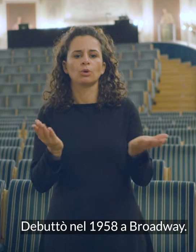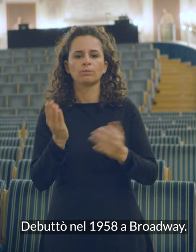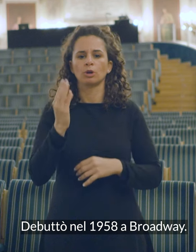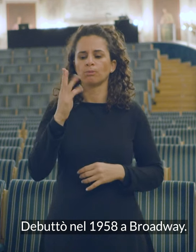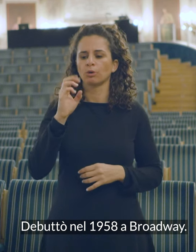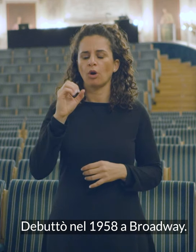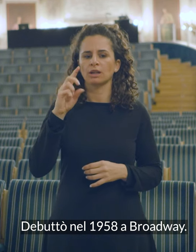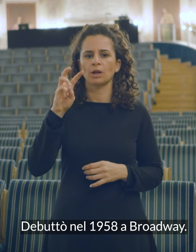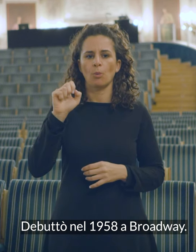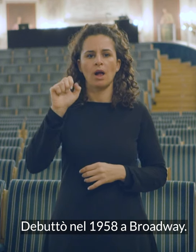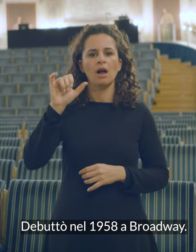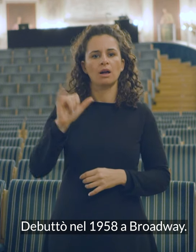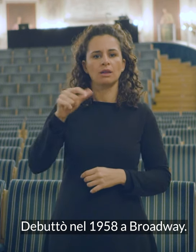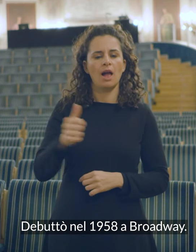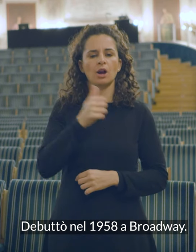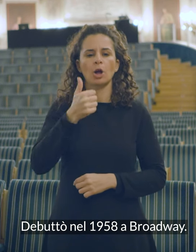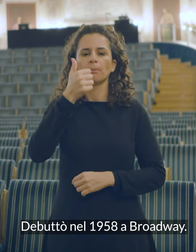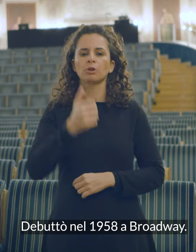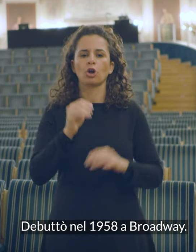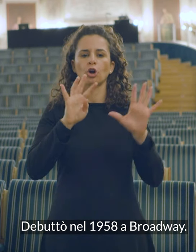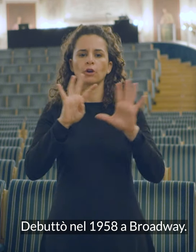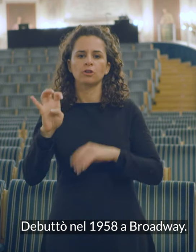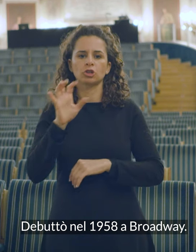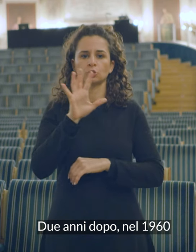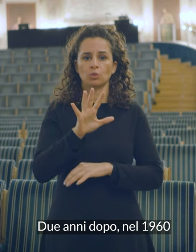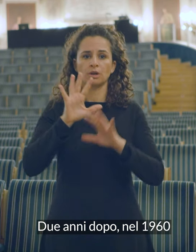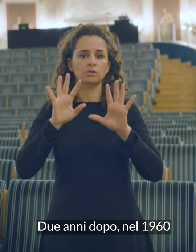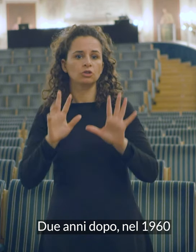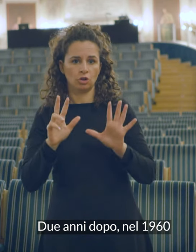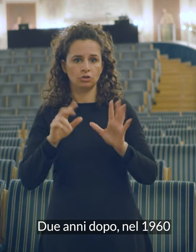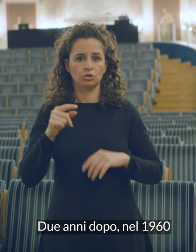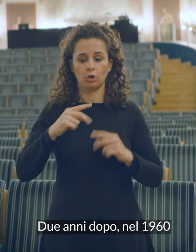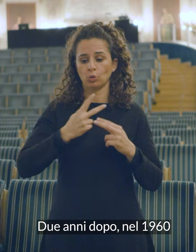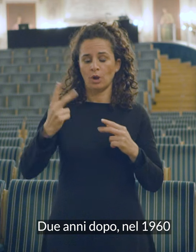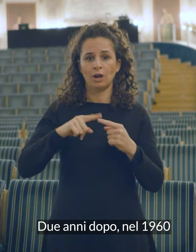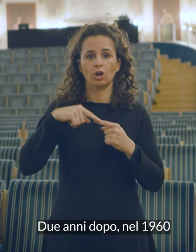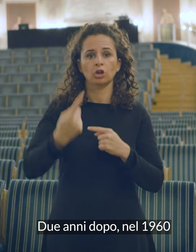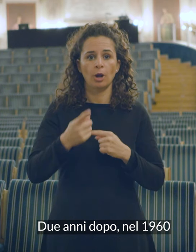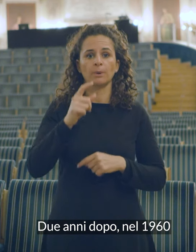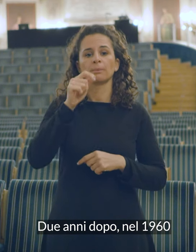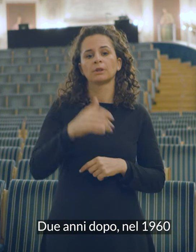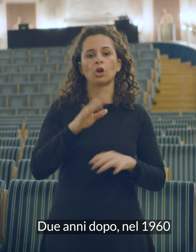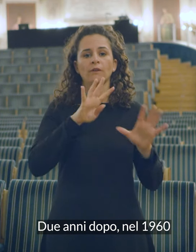1958 a Broadway. Due anni dopo, nel 1960,